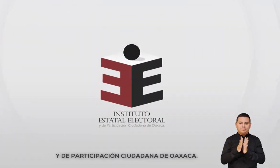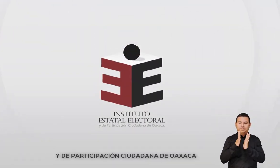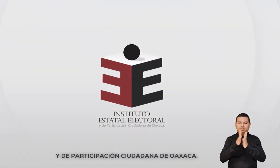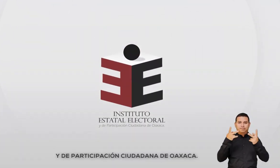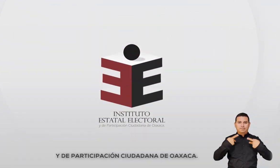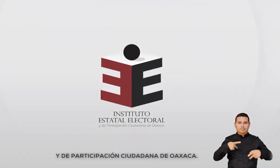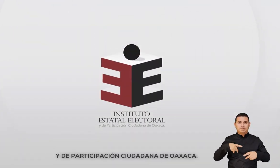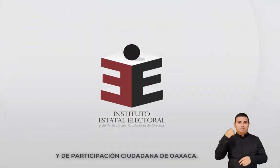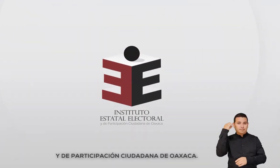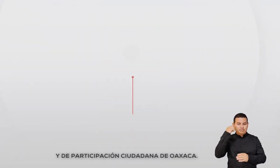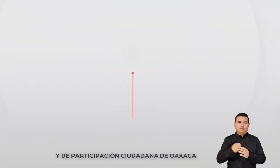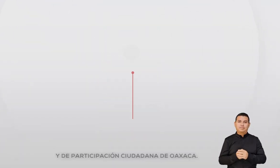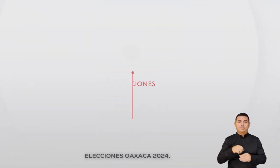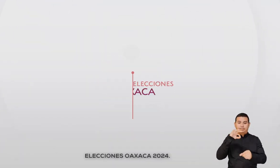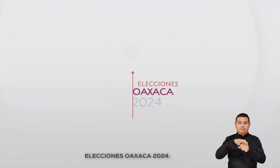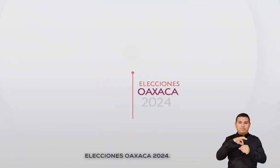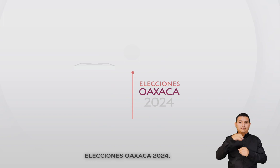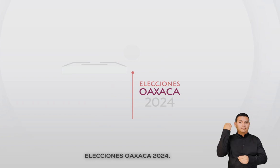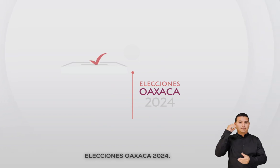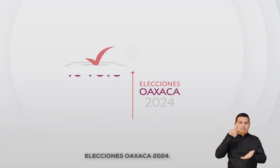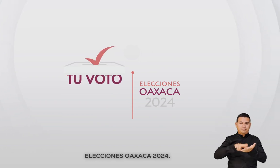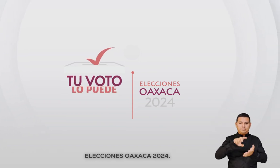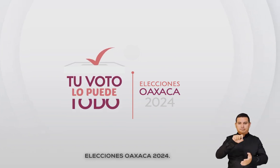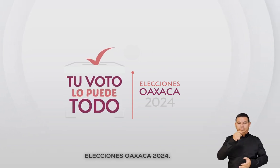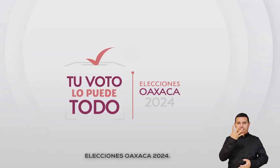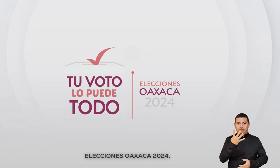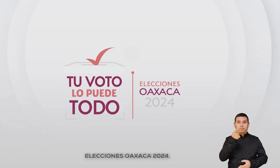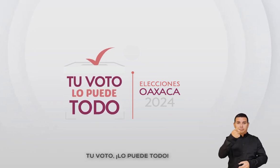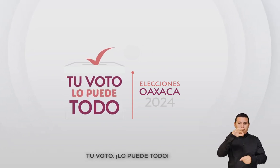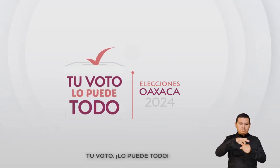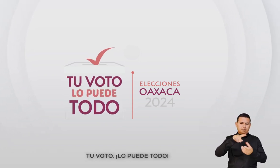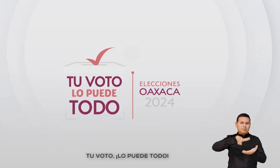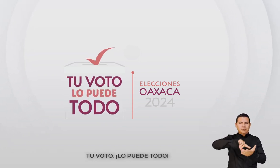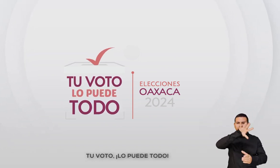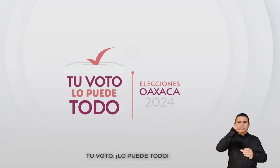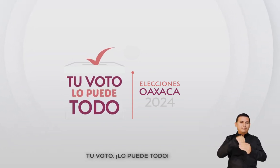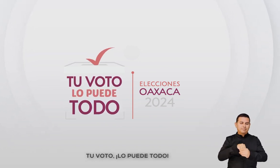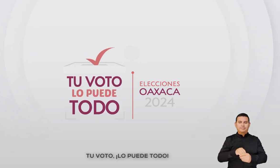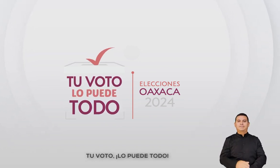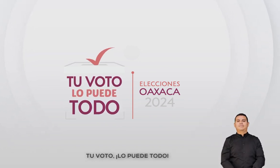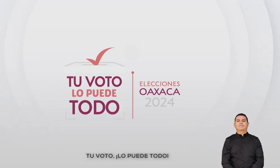y de Participación Ciudadana de Oaxaca. Elecciones Oaxaca 2024. Tu voto lo puede todo.